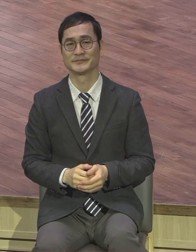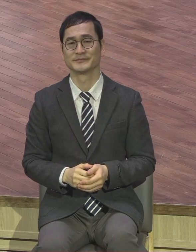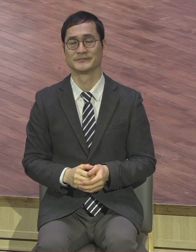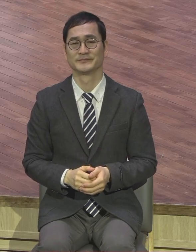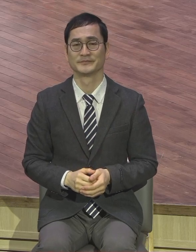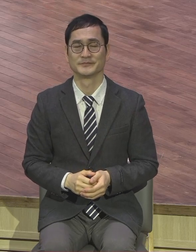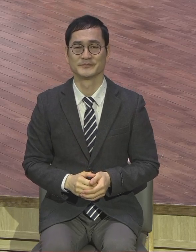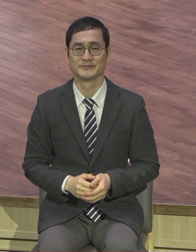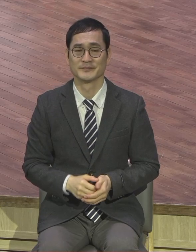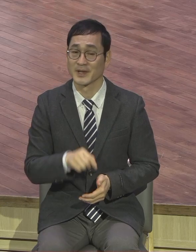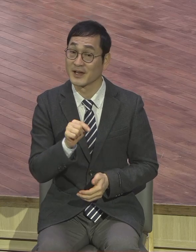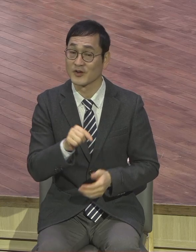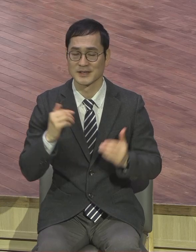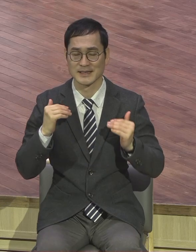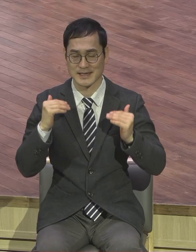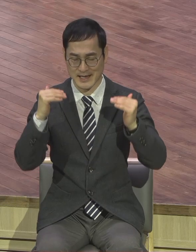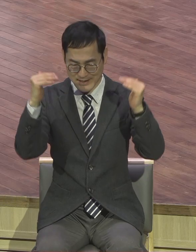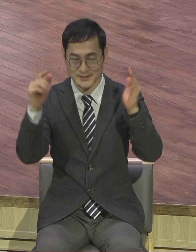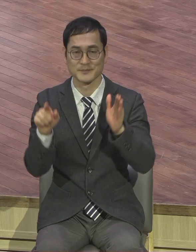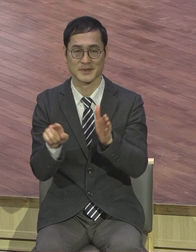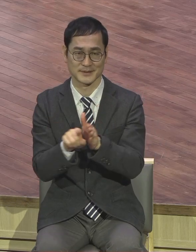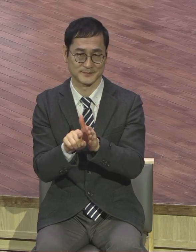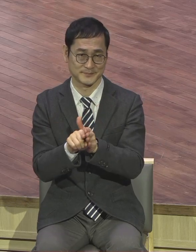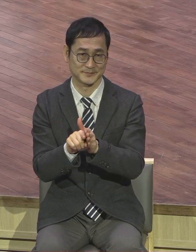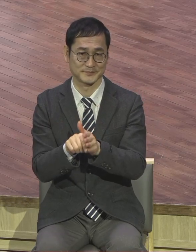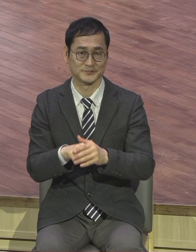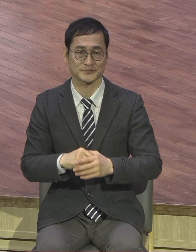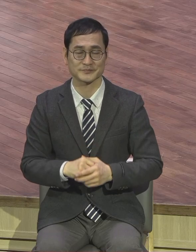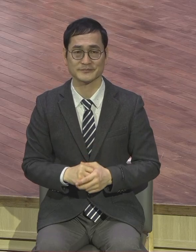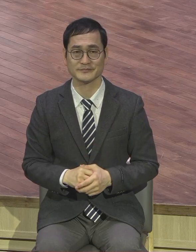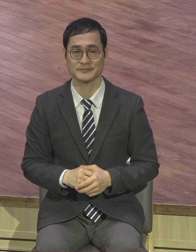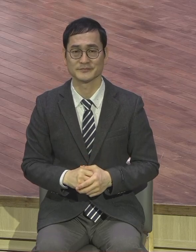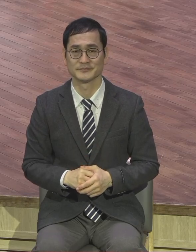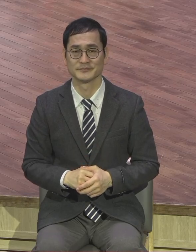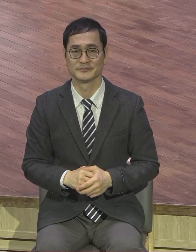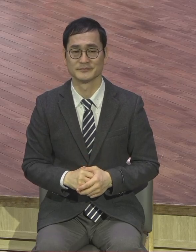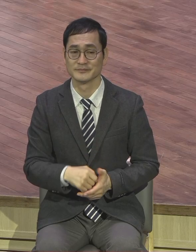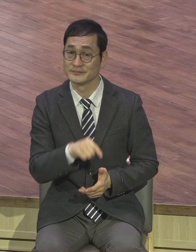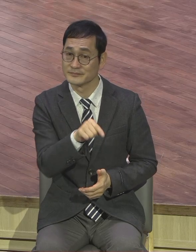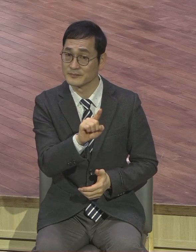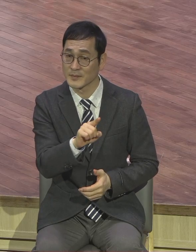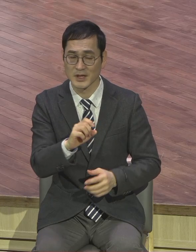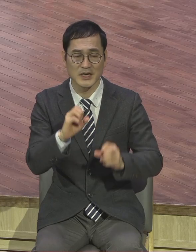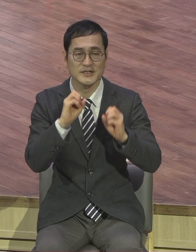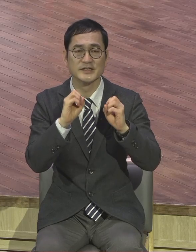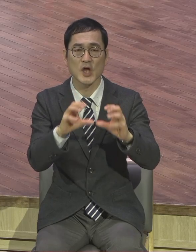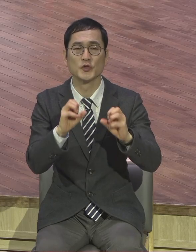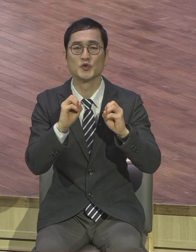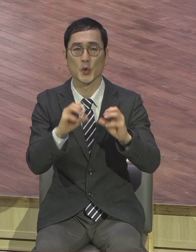그게 잘하는 사람이에요. 그래서 선교라는 말만 들어도 가슴이 뛰어야 돼요.